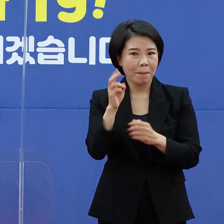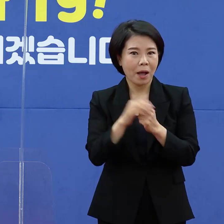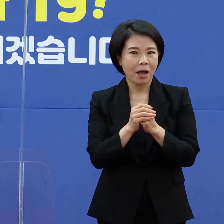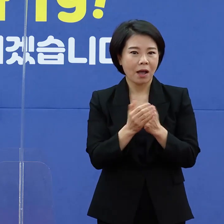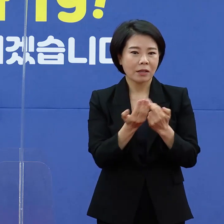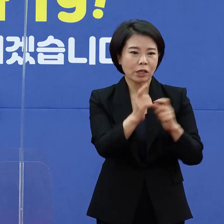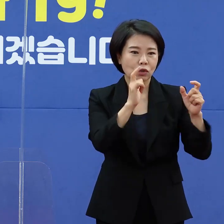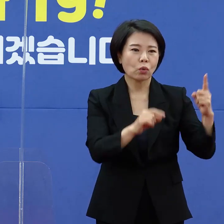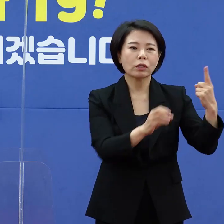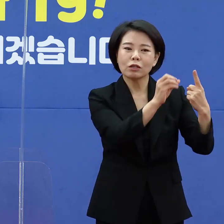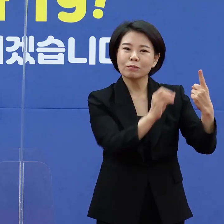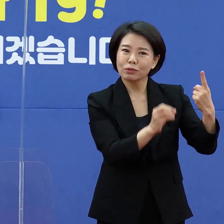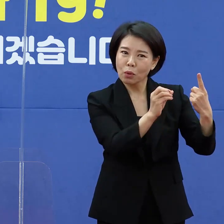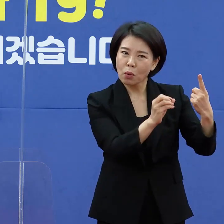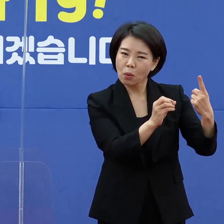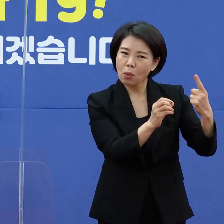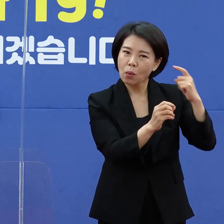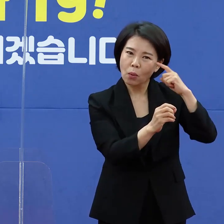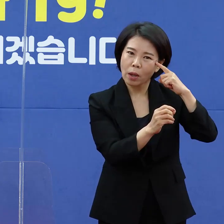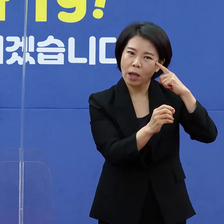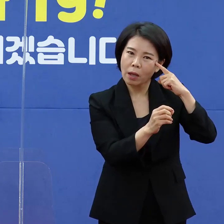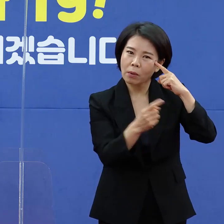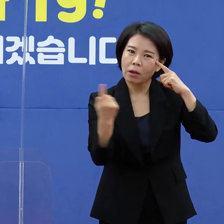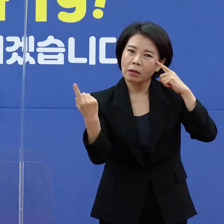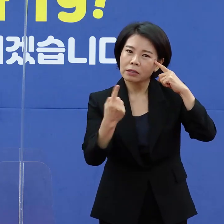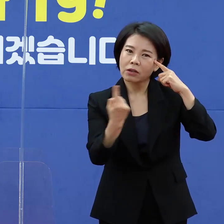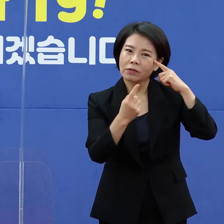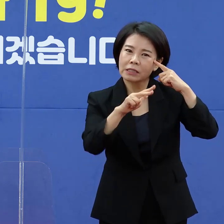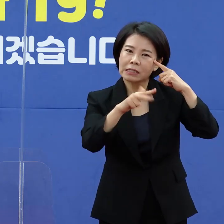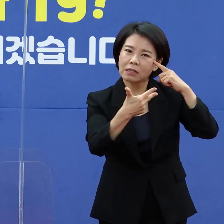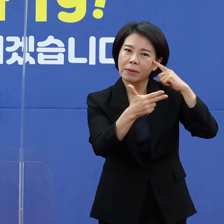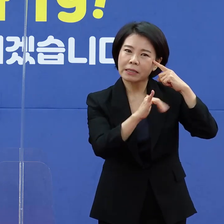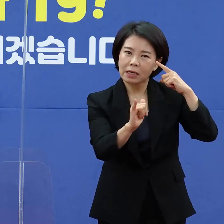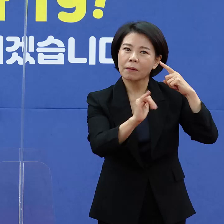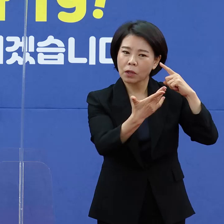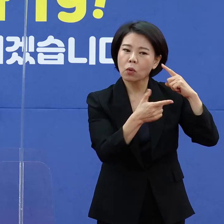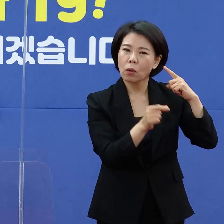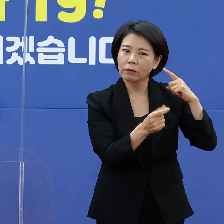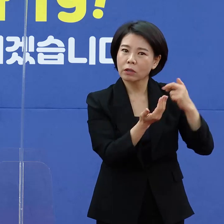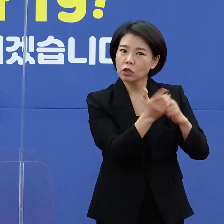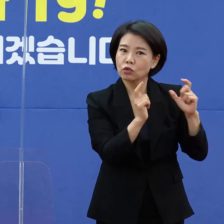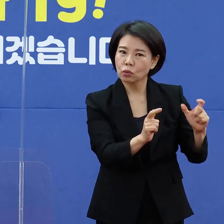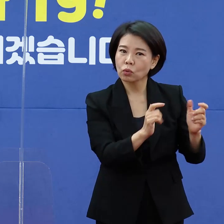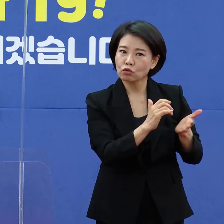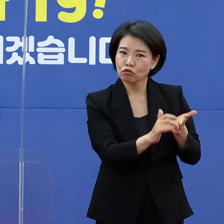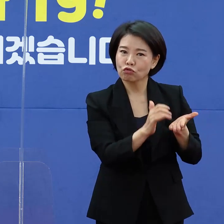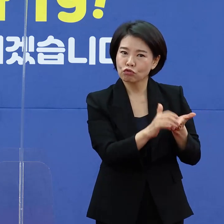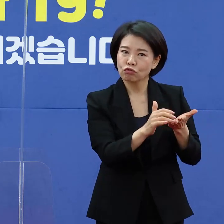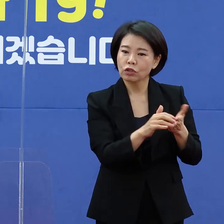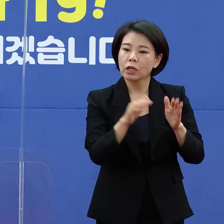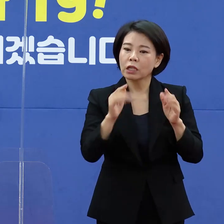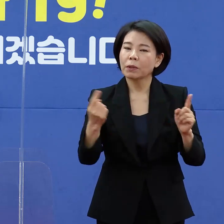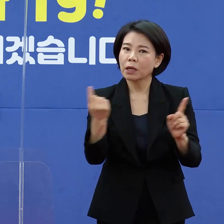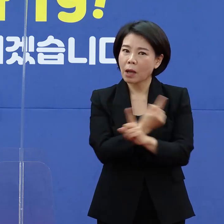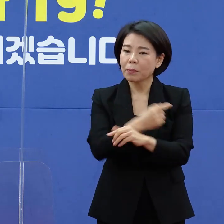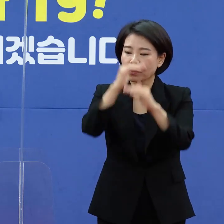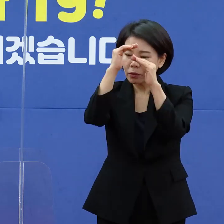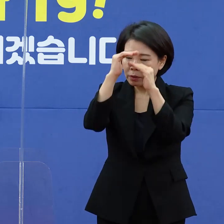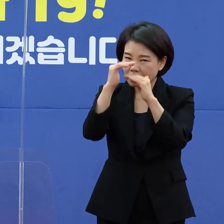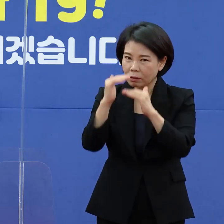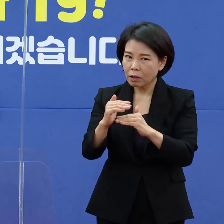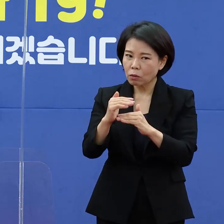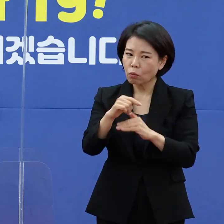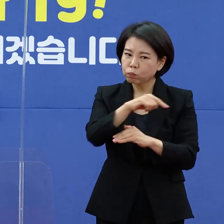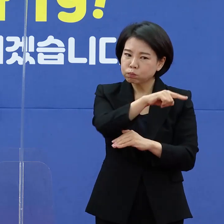제주가 1% 수준임을 감안해도 1,700명이 발생할 수 있습니다. 이번에 개편된 내용이